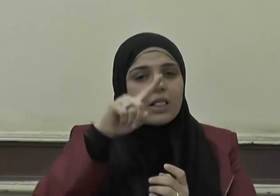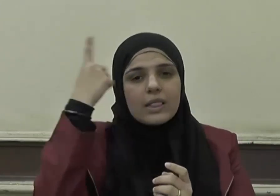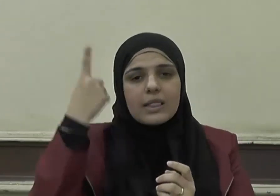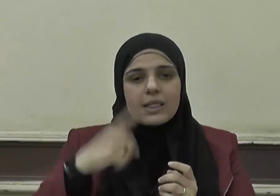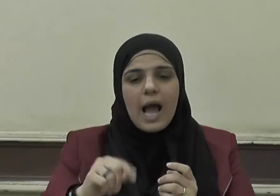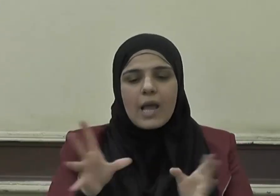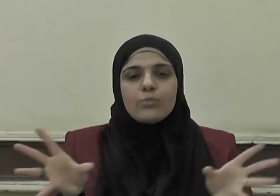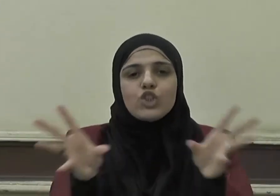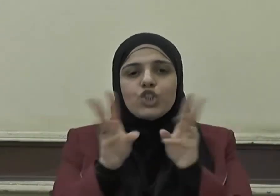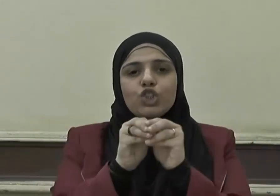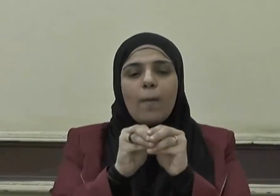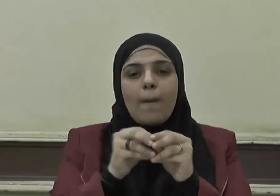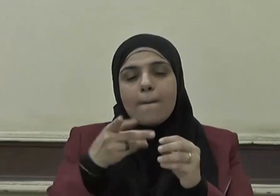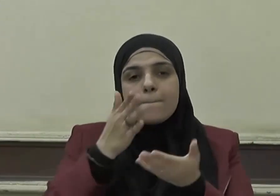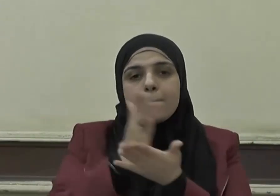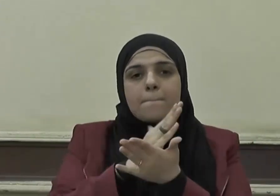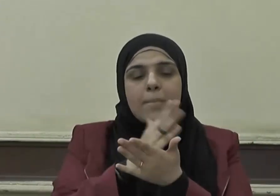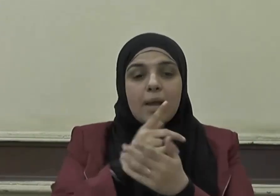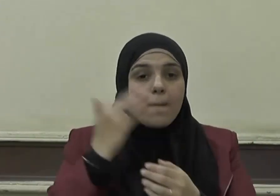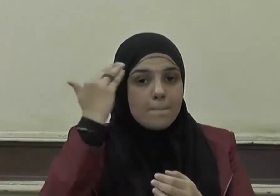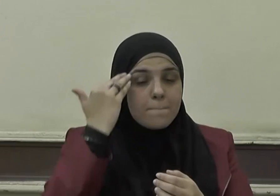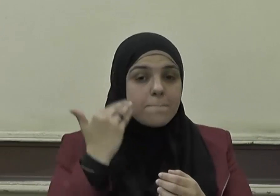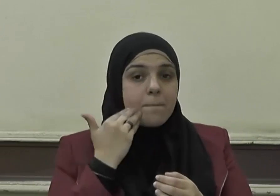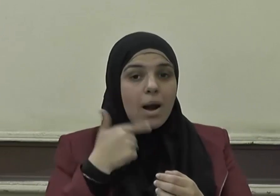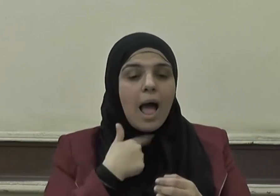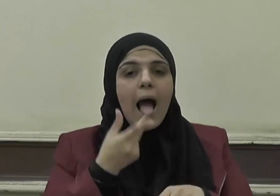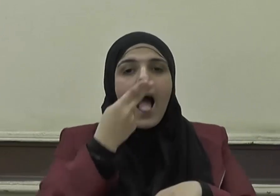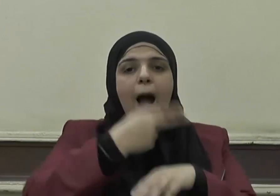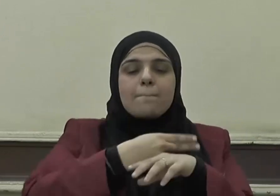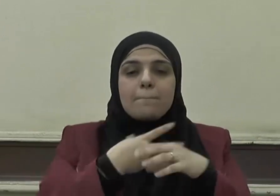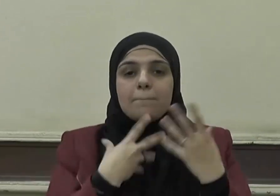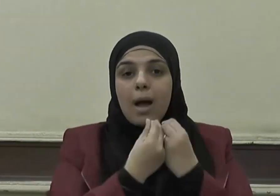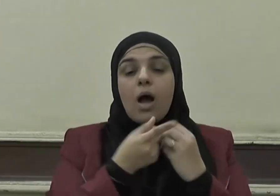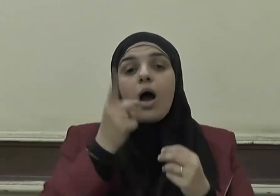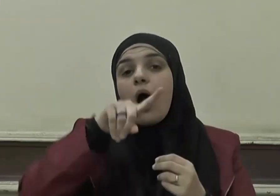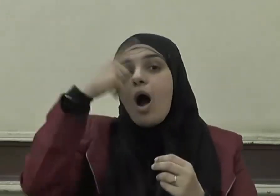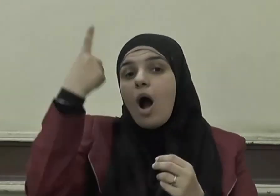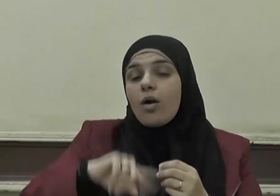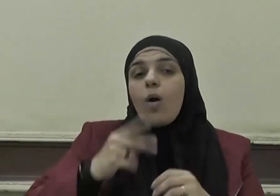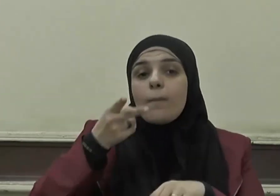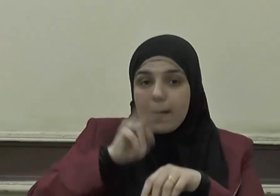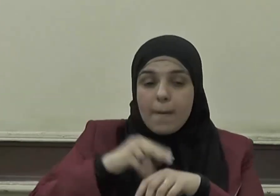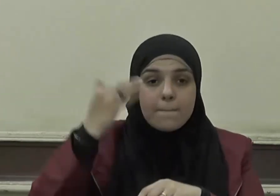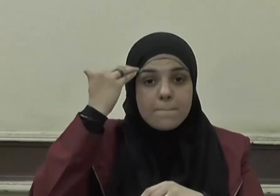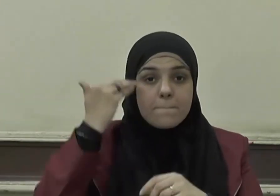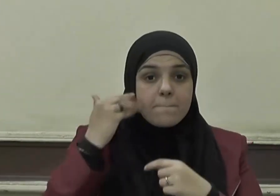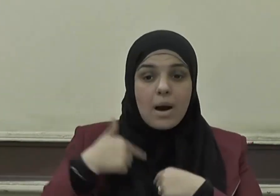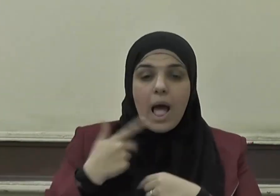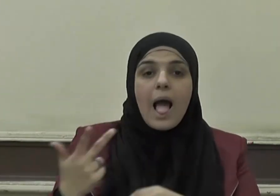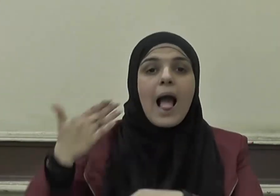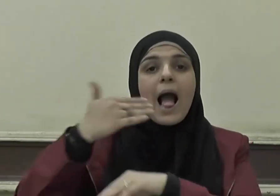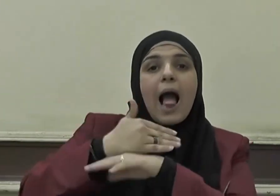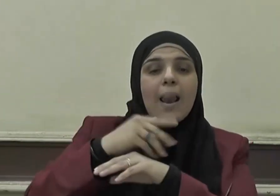الجمع بين المرأة وعمتها وكذلك تحريم الجمع بين المرأة وخالتها